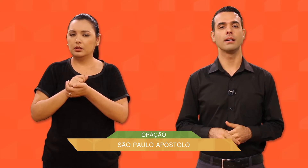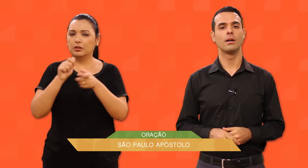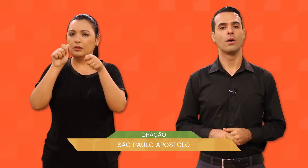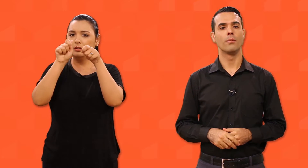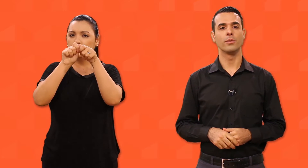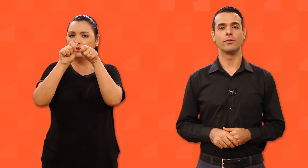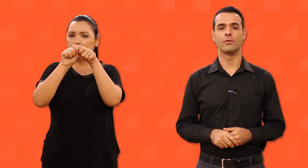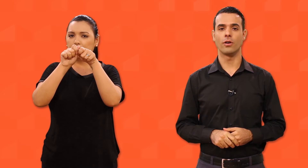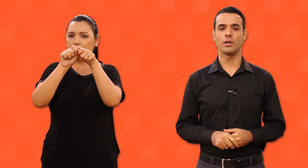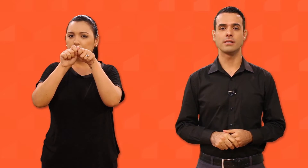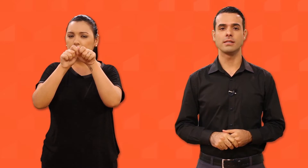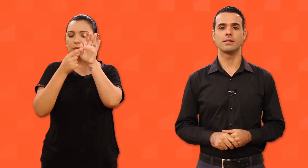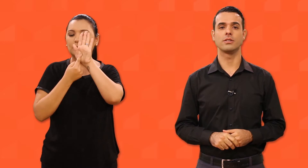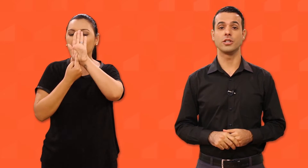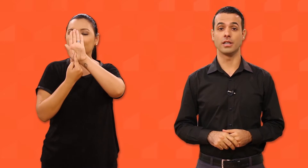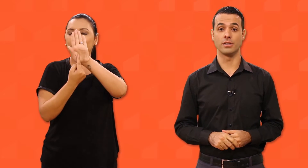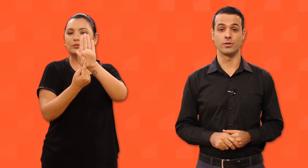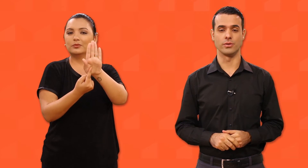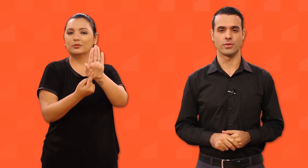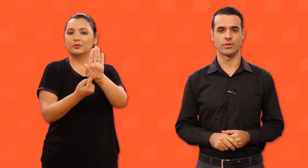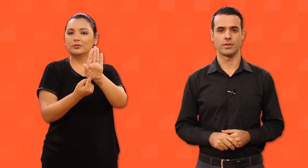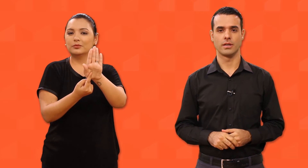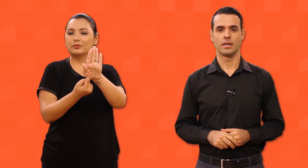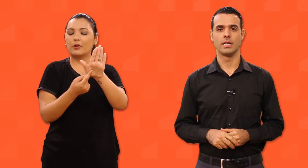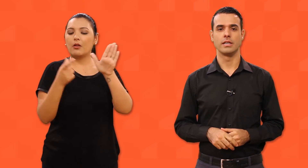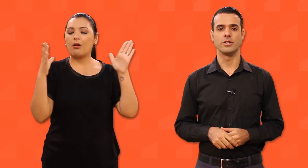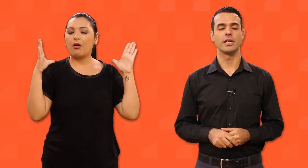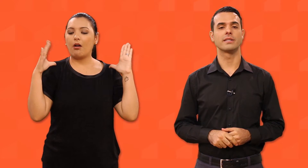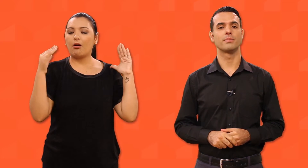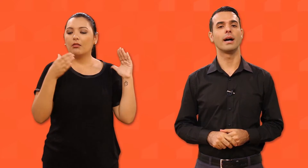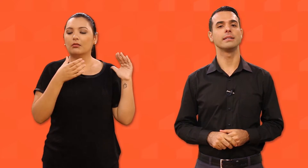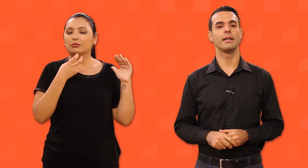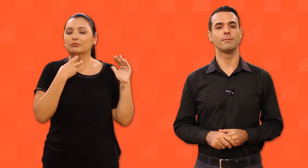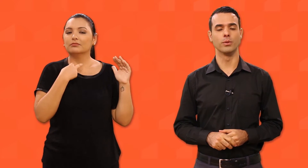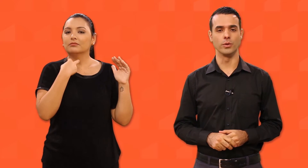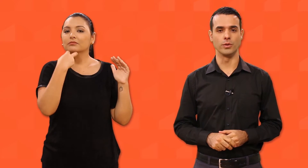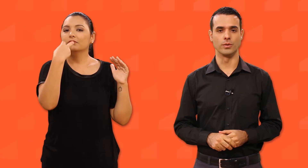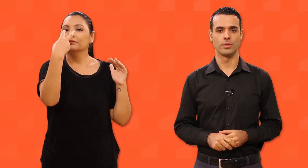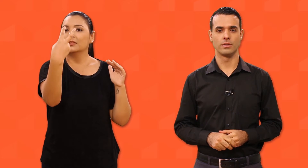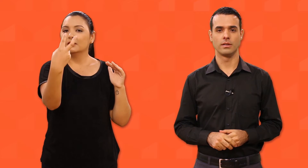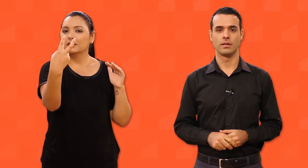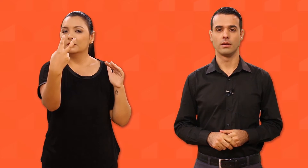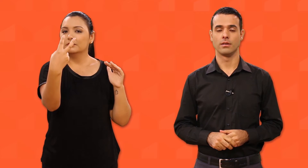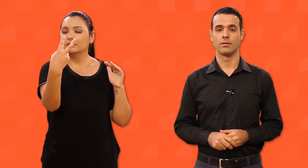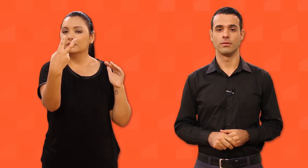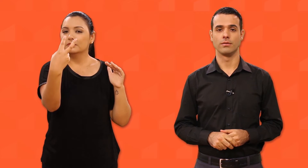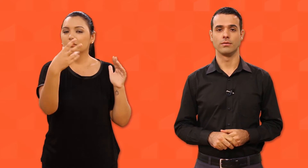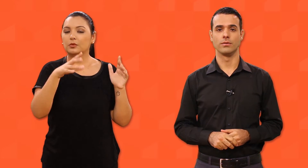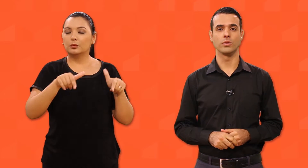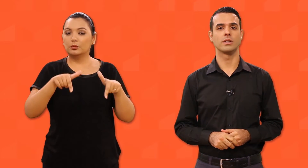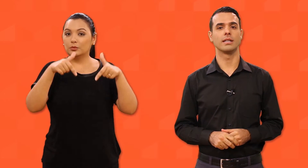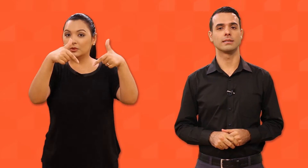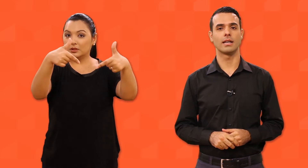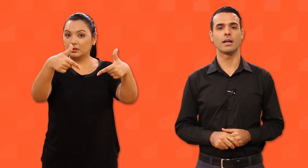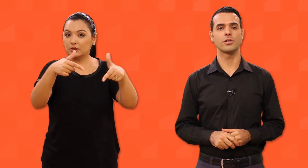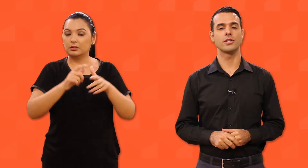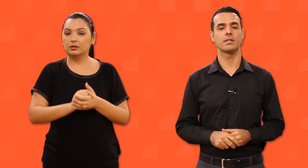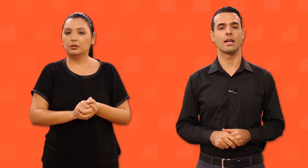por vozes de anjos, de espada em punho, vos lançastes à